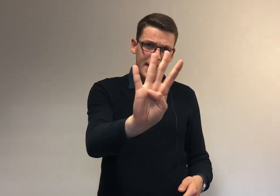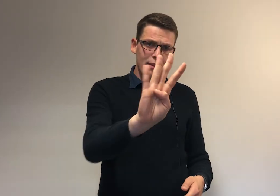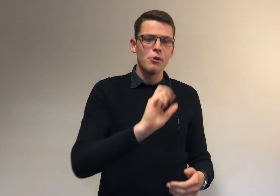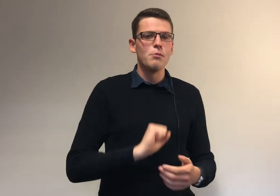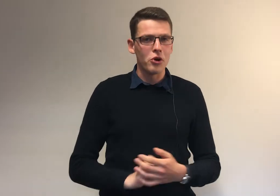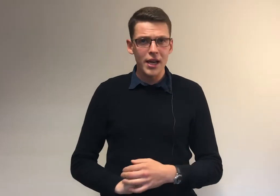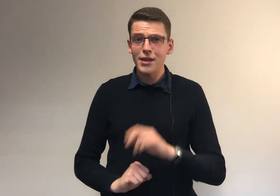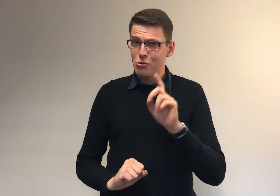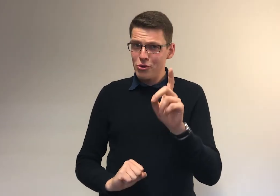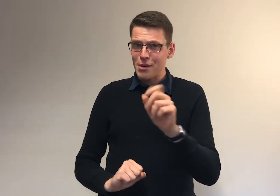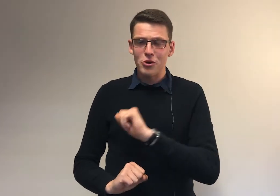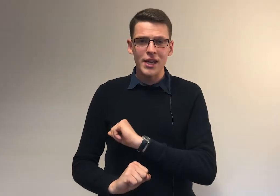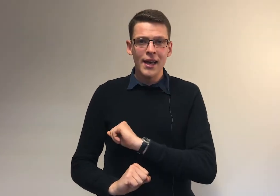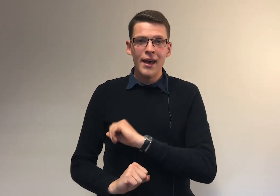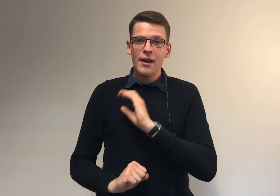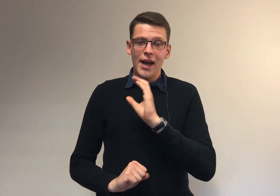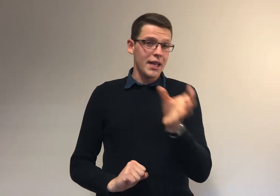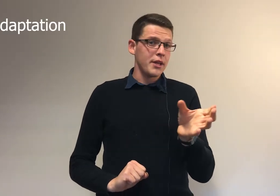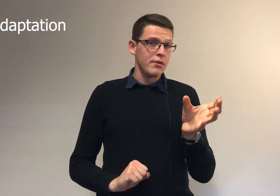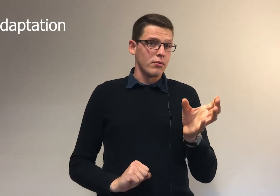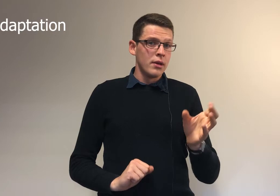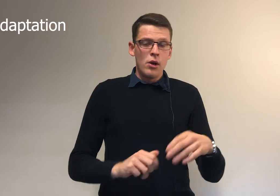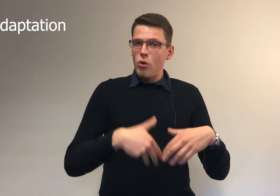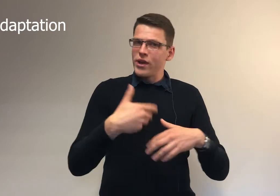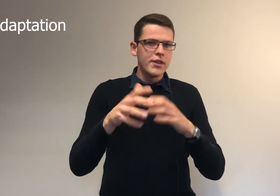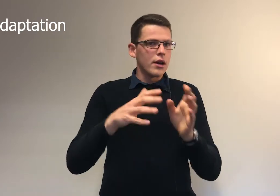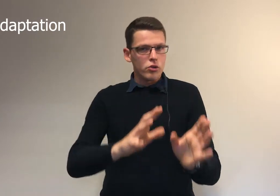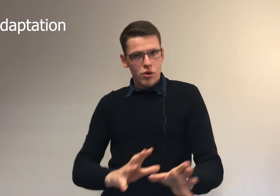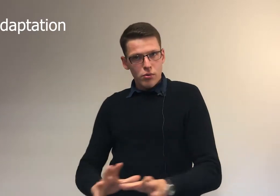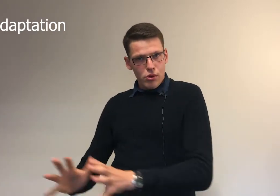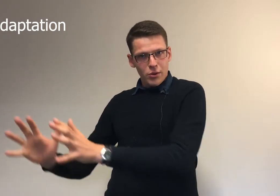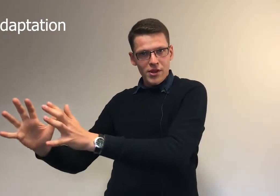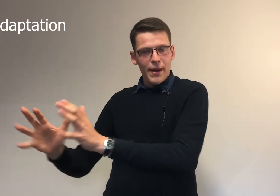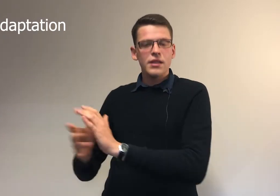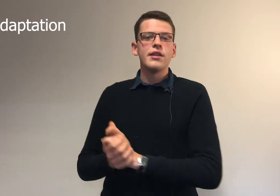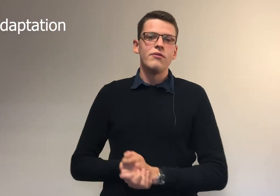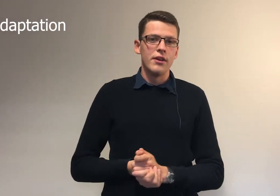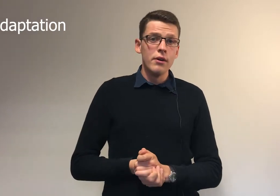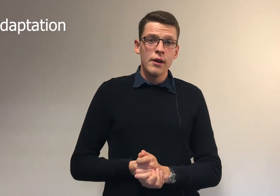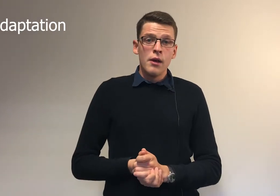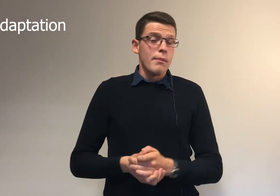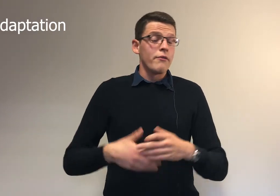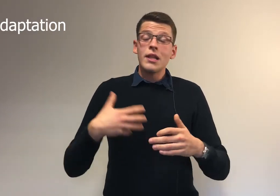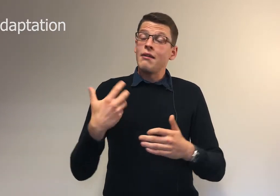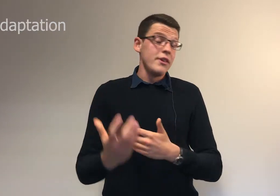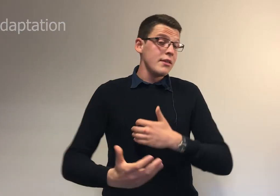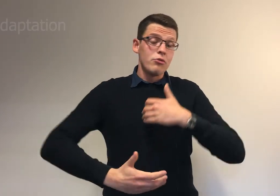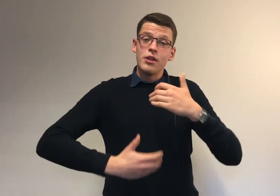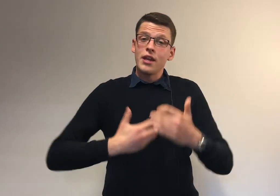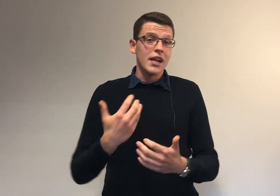Quatrième mot-clé qui est lui aussi un mot-clé, adaptation. On va y venir dans la troisième partie de cette vidéo mais en fait, la vie, c'est une éternelle